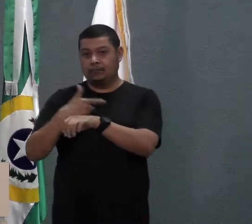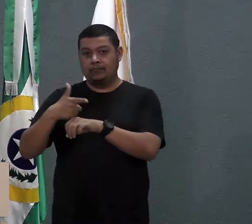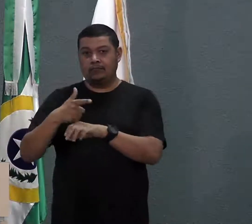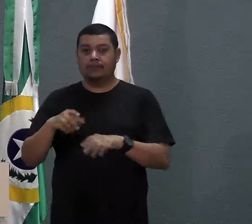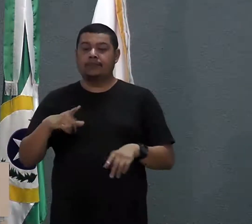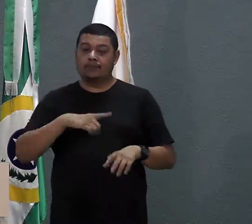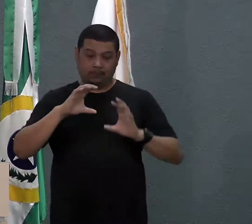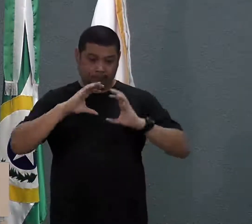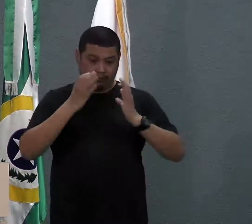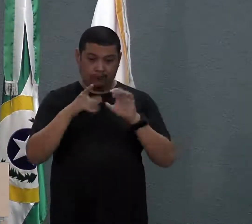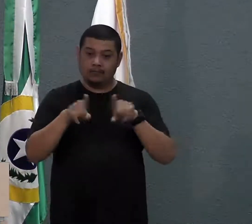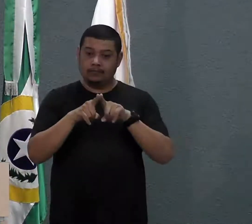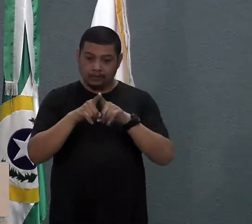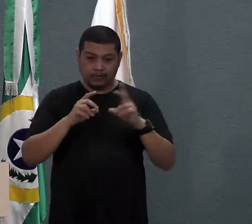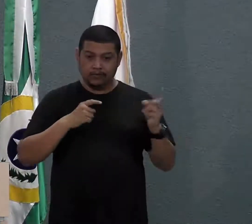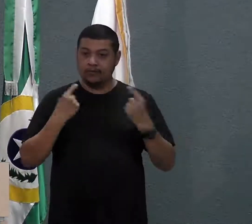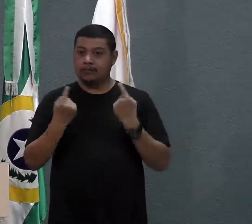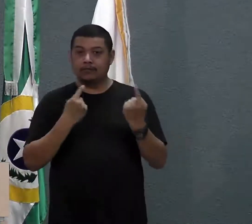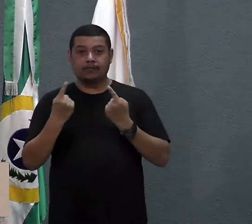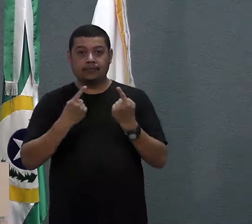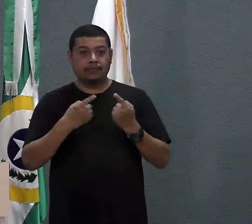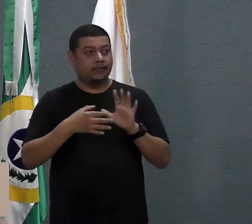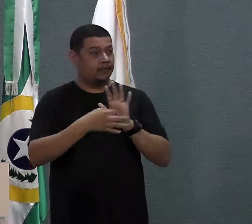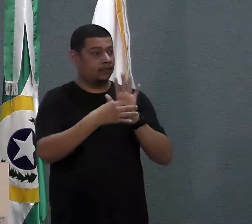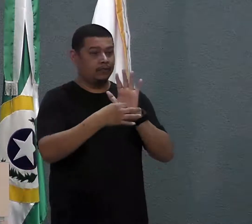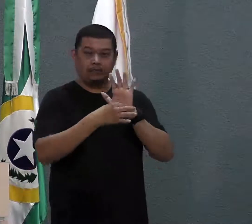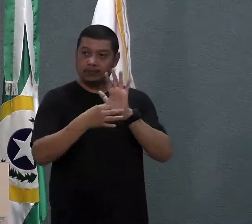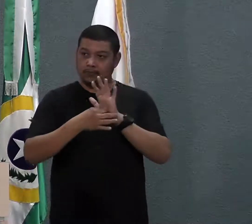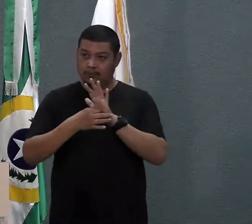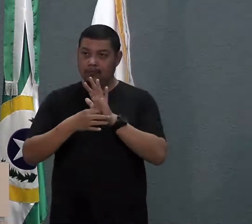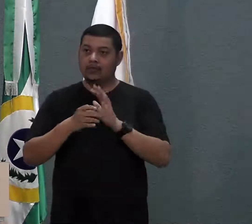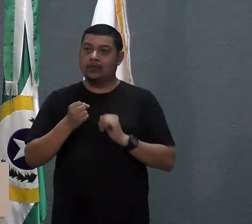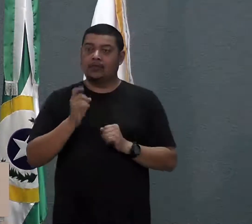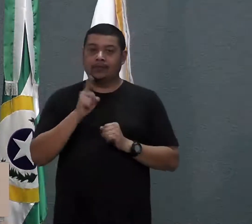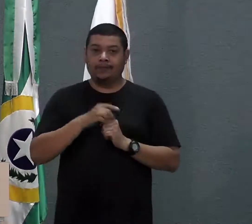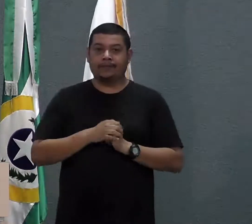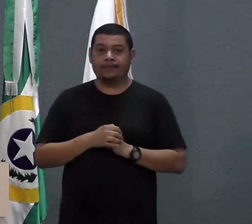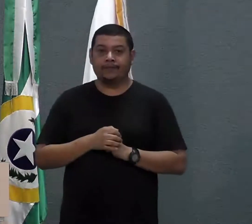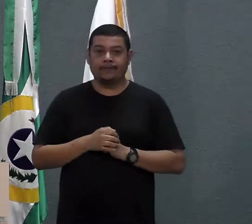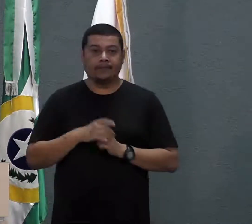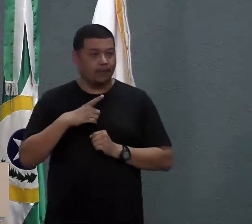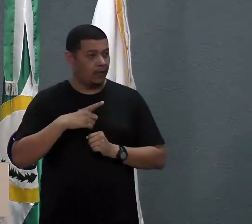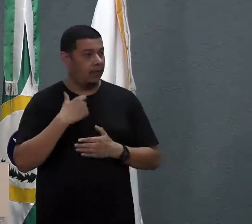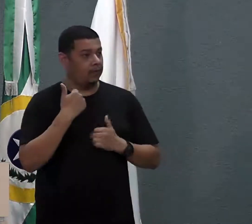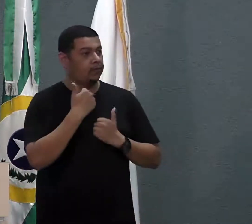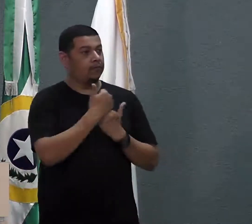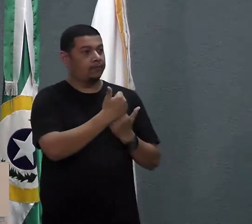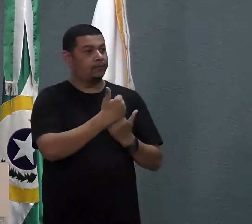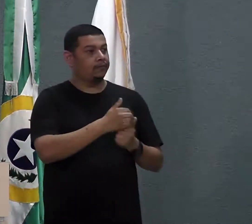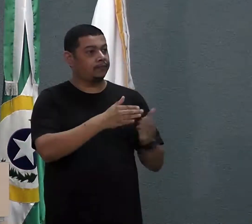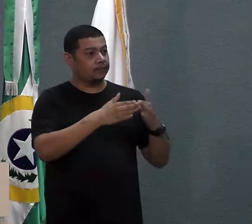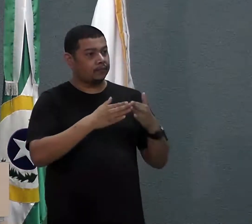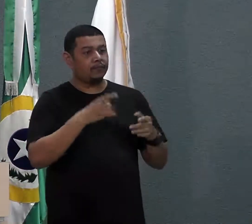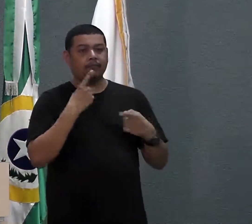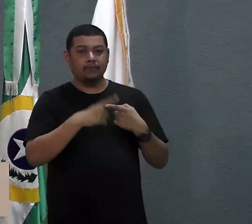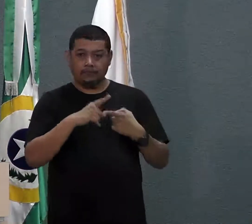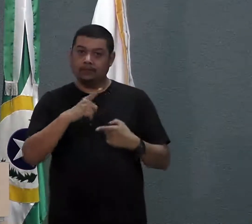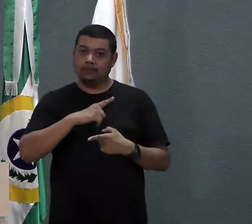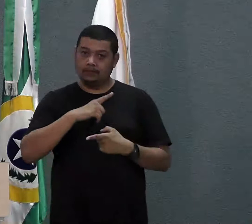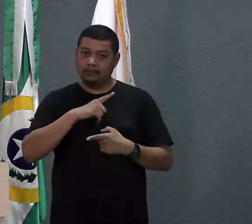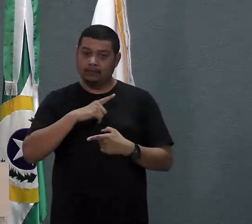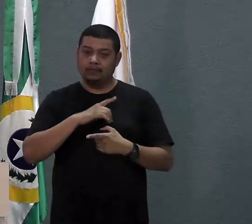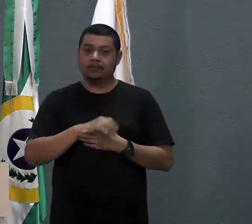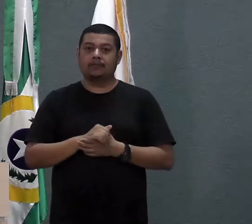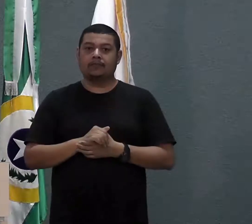vai estar lá presente, e aquela sugestão que o senhor fez naquele momento, eu reforço aqui o pedido, para que realmente tenhamos